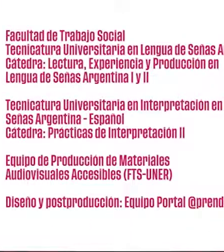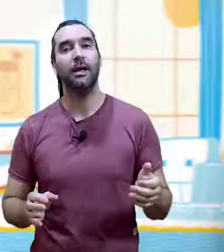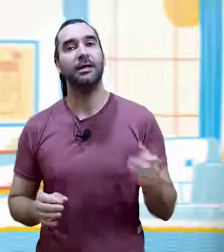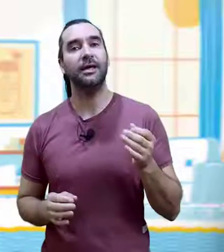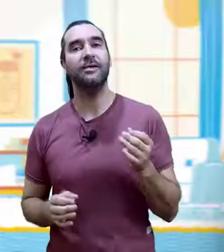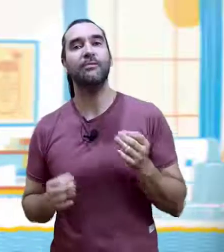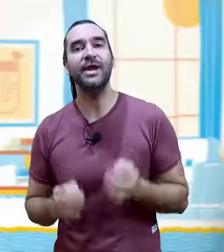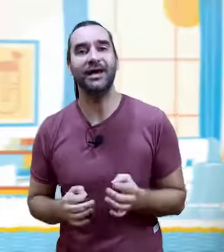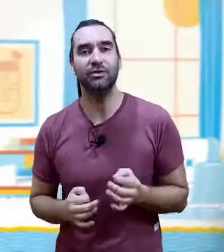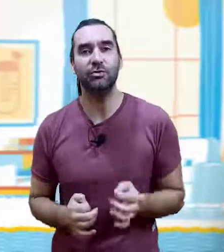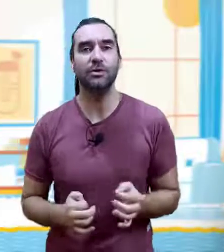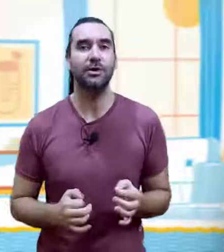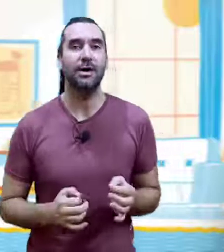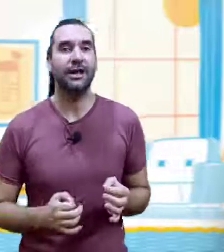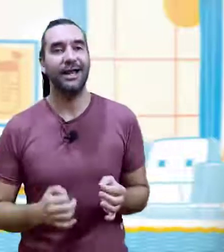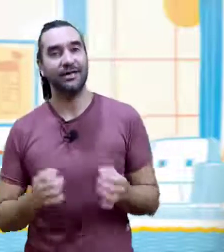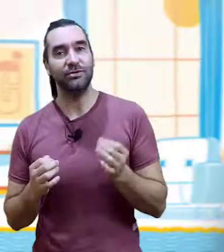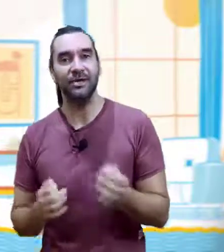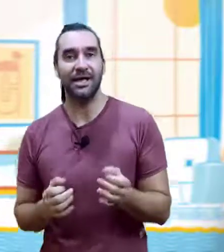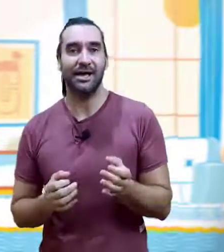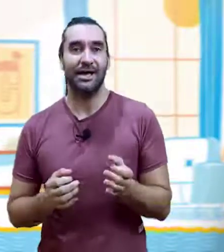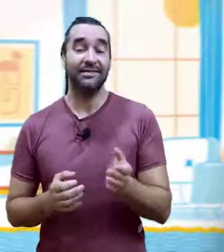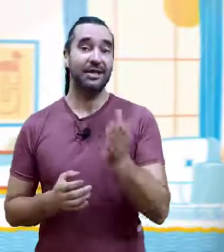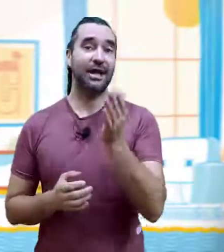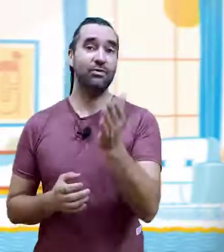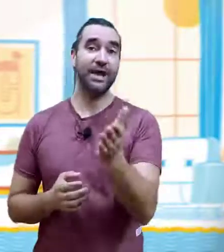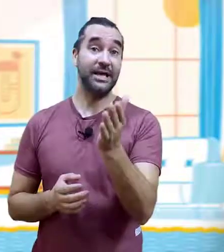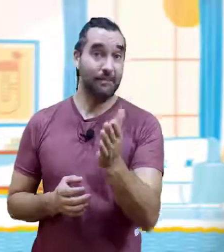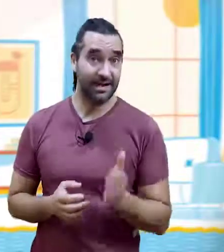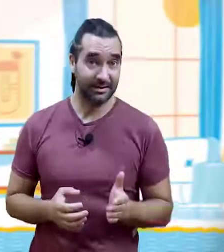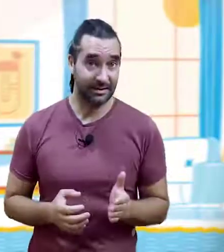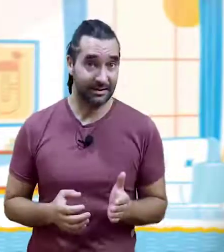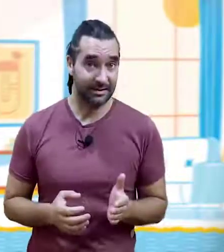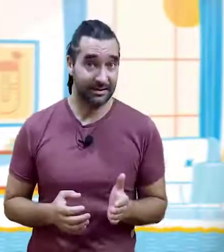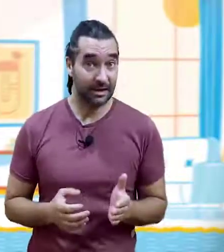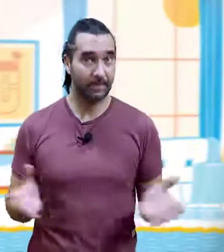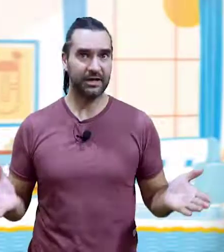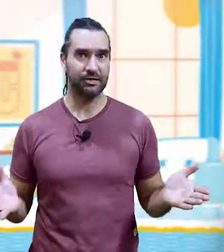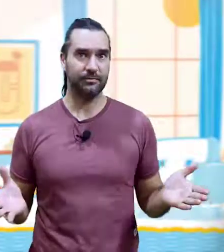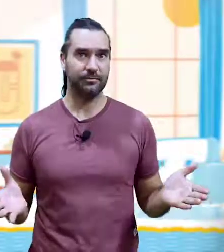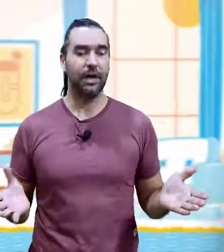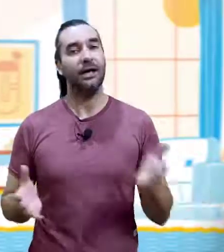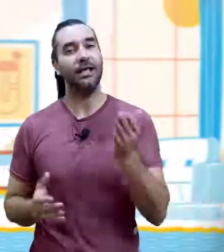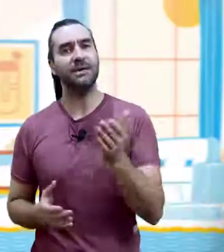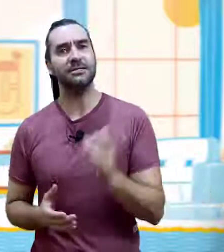¡Qué buena que estuvo la historia de la luna y el mate! ¿Qué les pareció? Además,